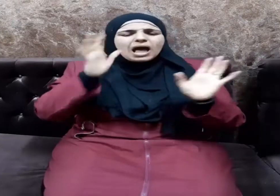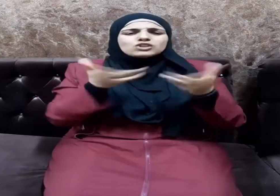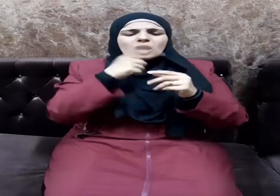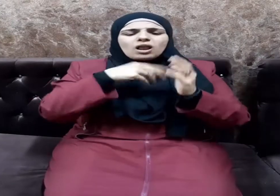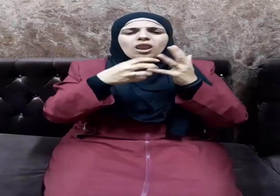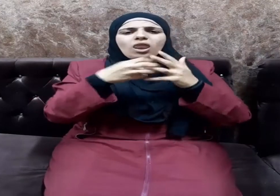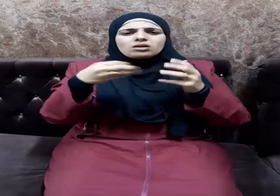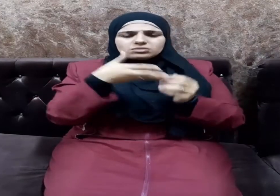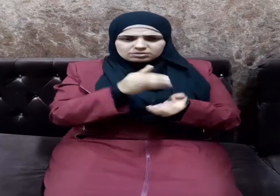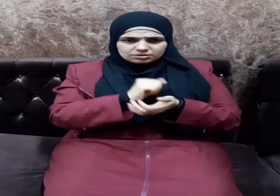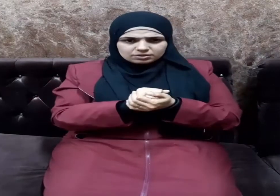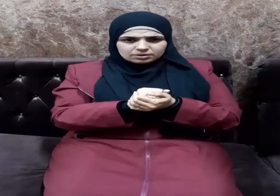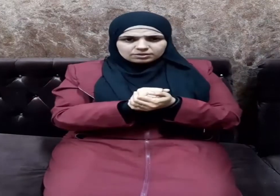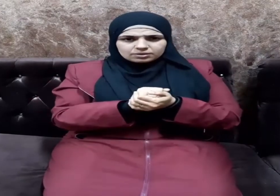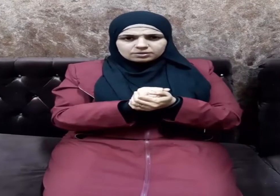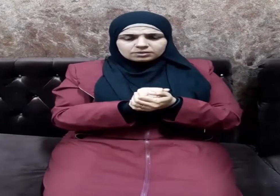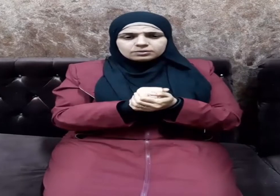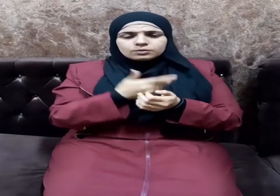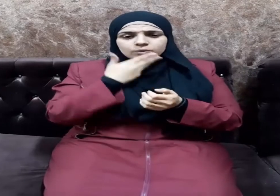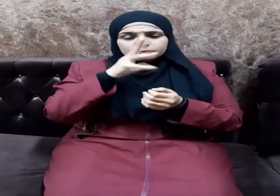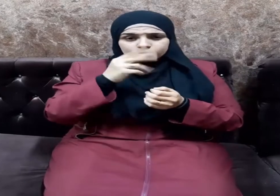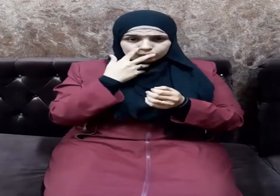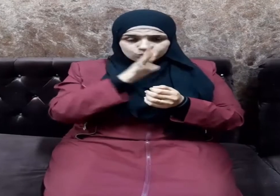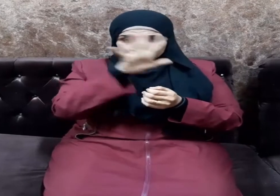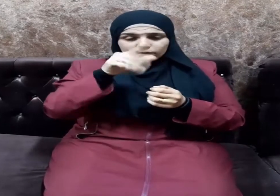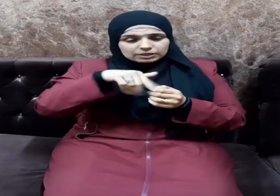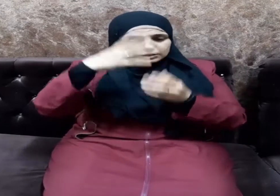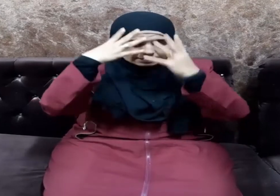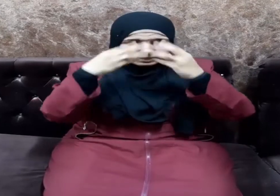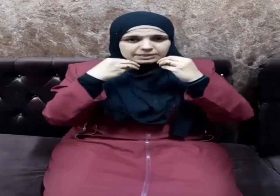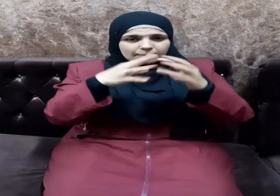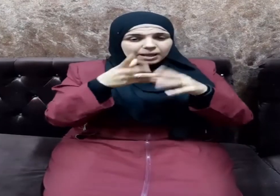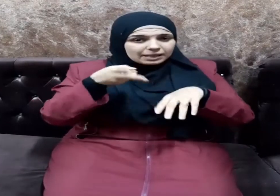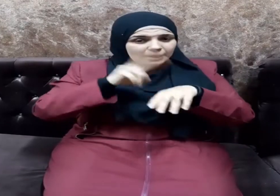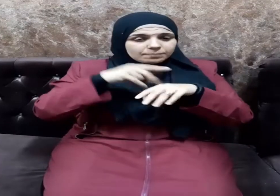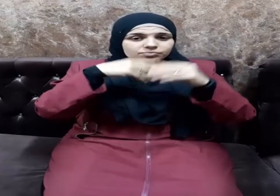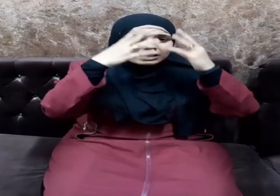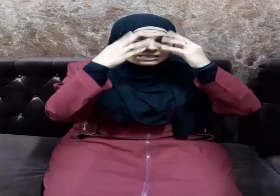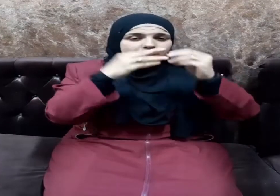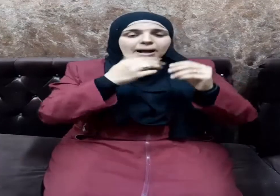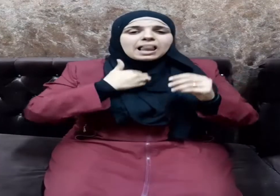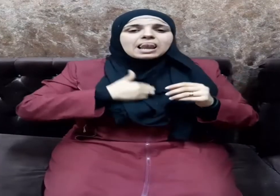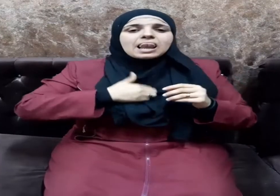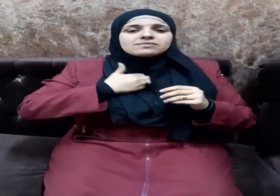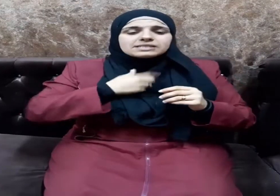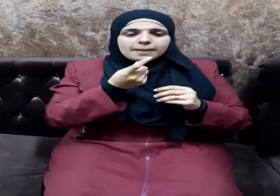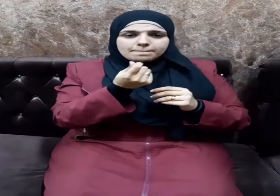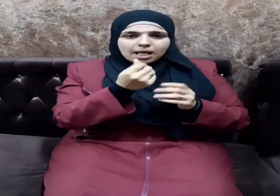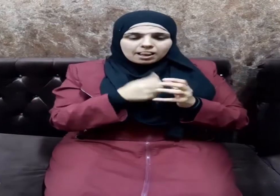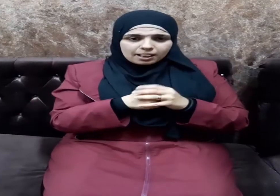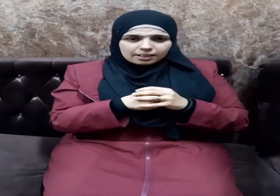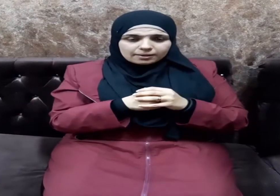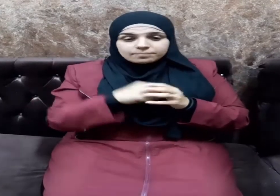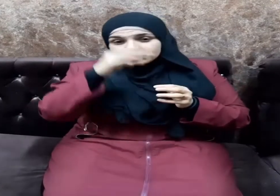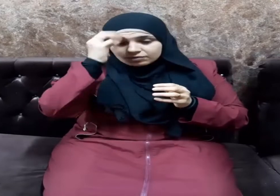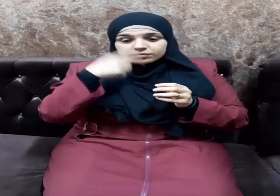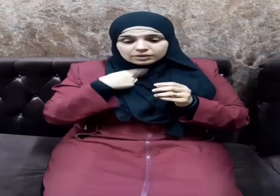إلا شانه ومن مظاهر السماحة سماحة النفس بالمال فالإنفاق